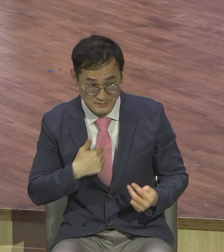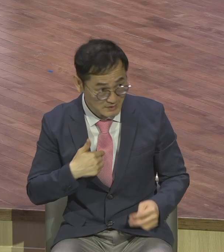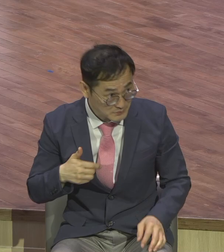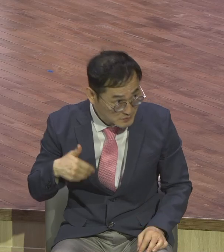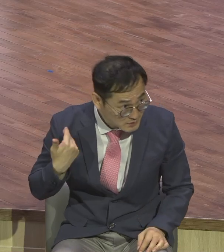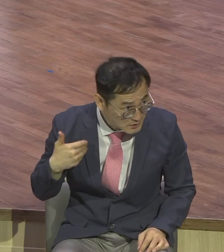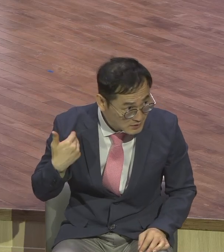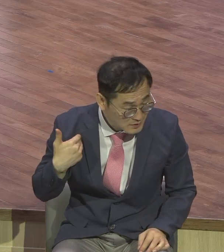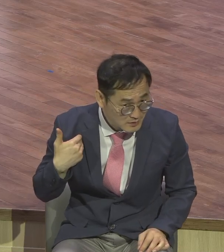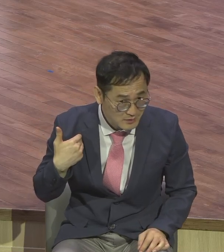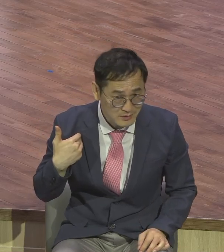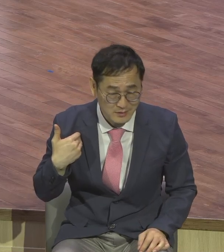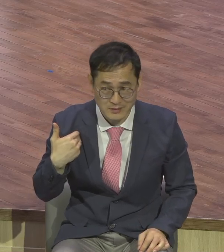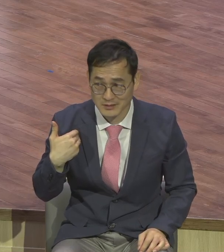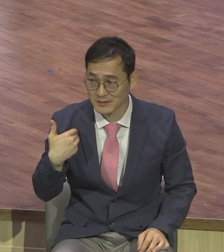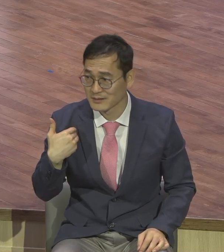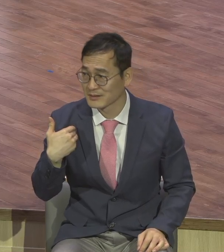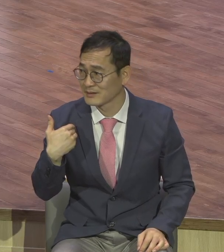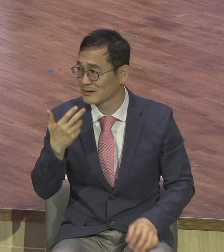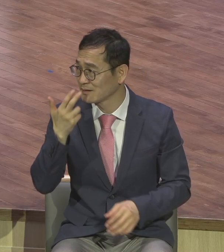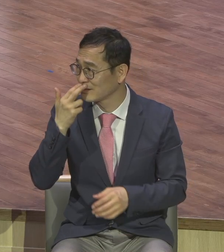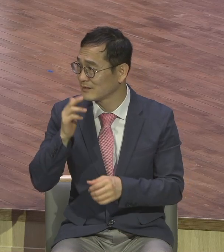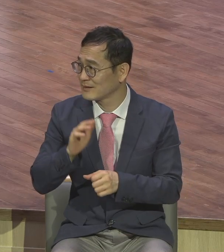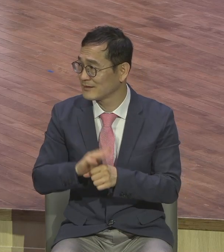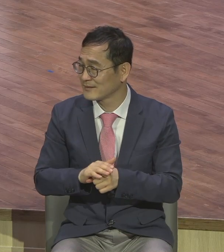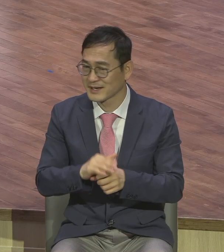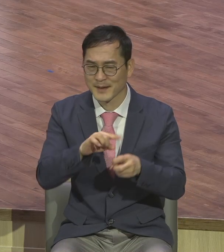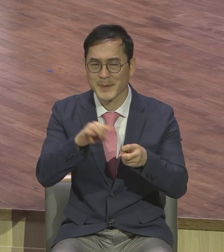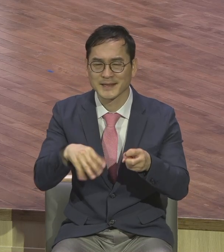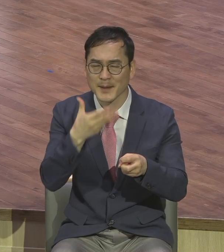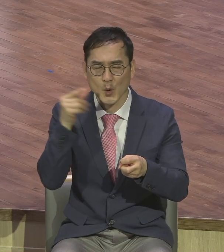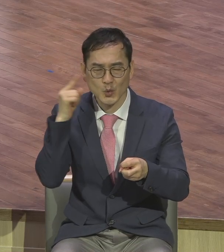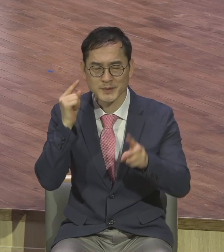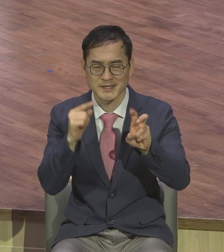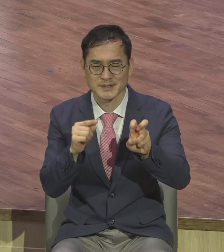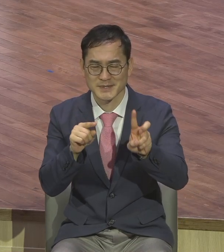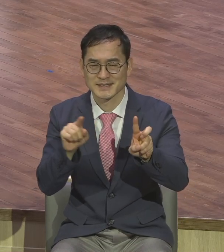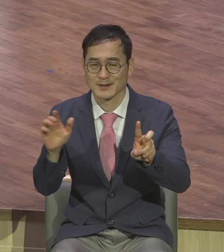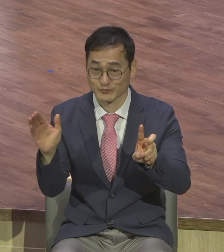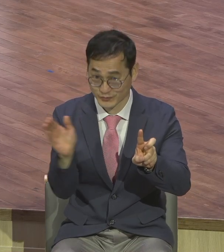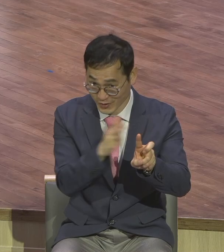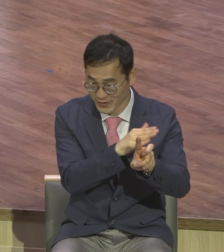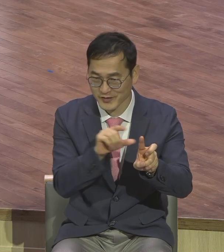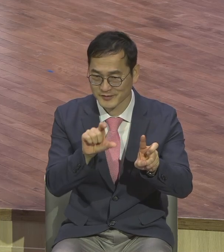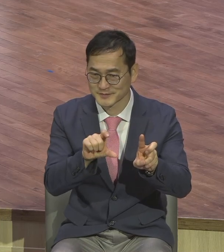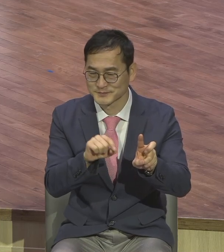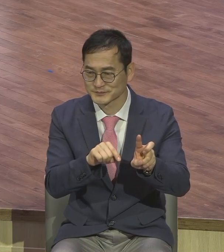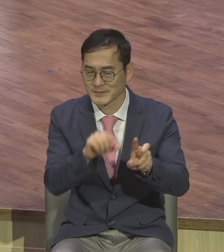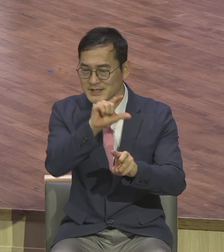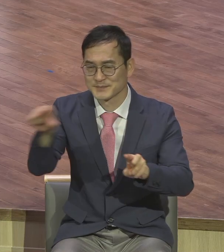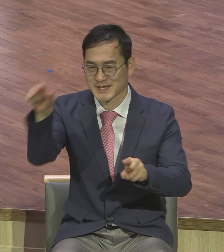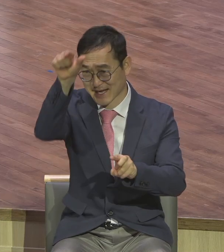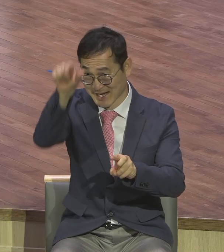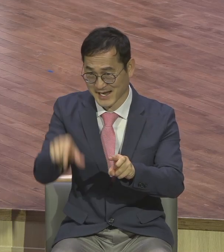마태곰 21장부터 예수님께서 십자를 지시기 위해서 예루살렘에